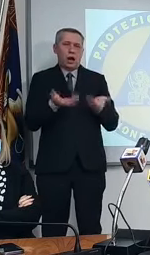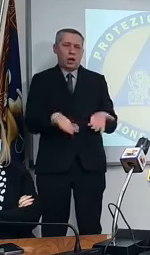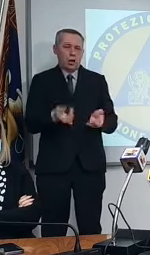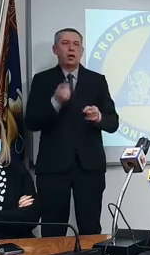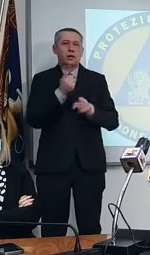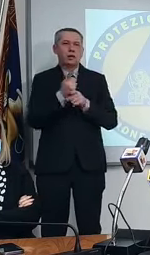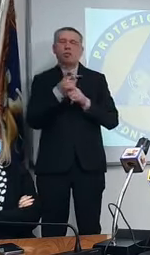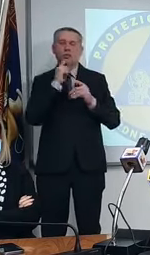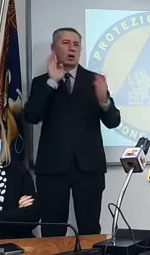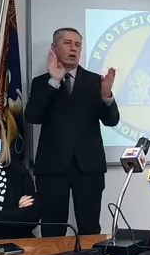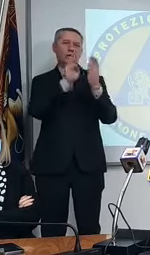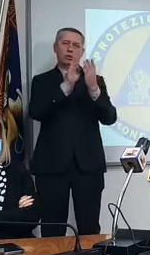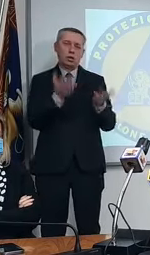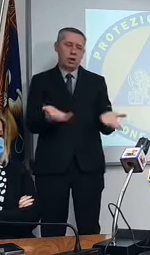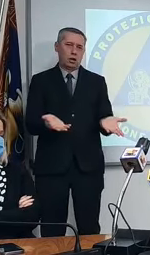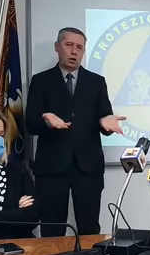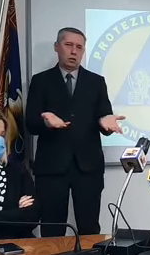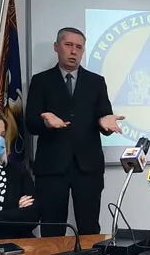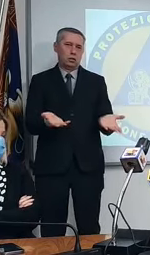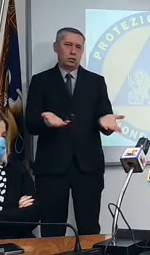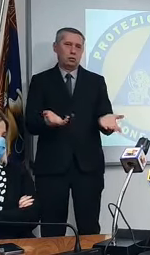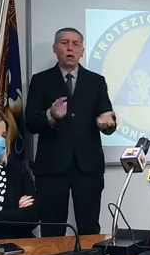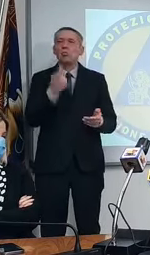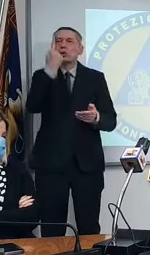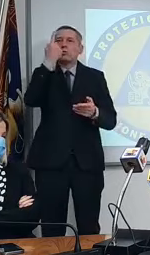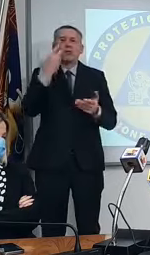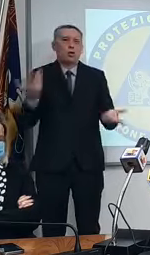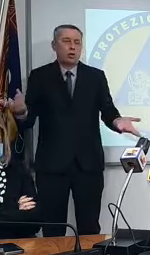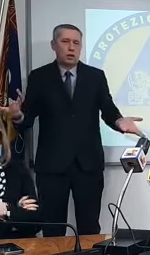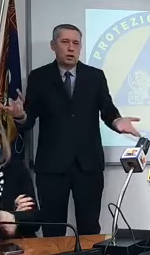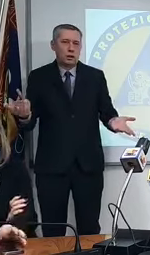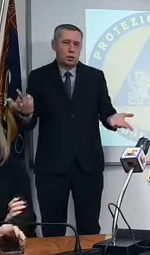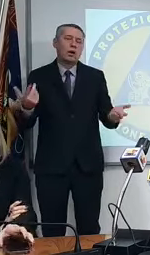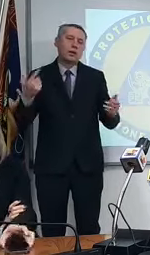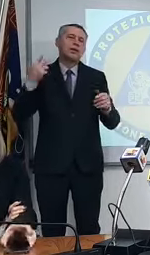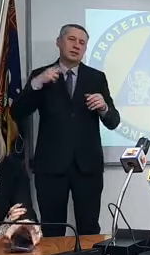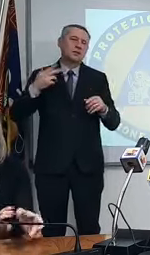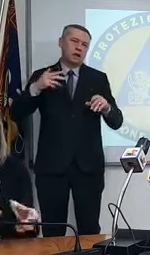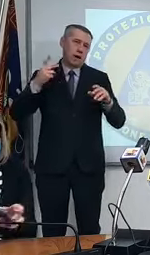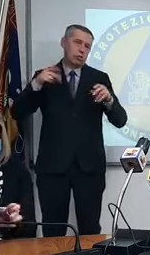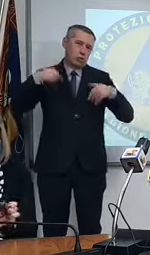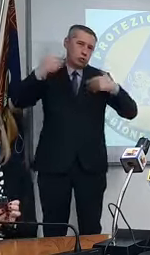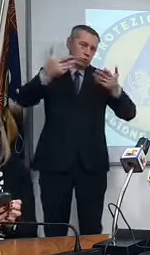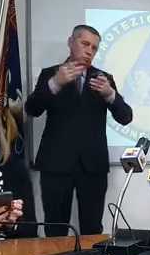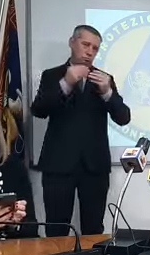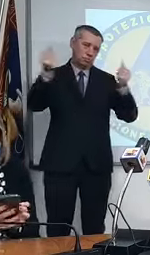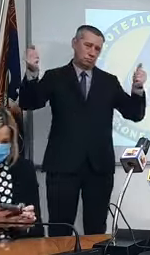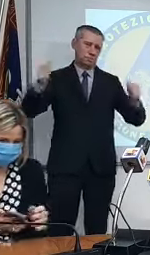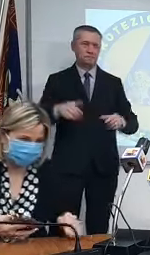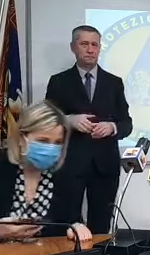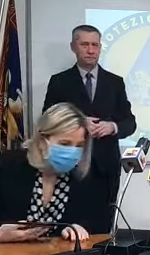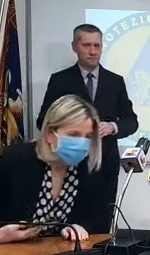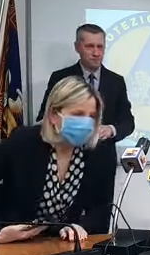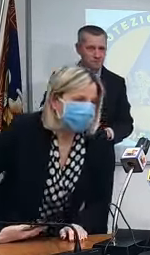bimbo è nato e anche per noi sarà una rinascita arrivederci grazie grazie a tutti grazie